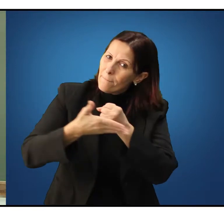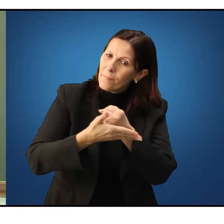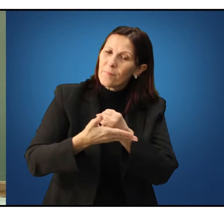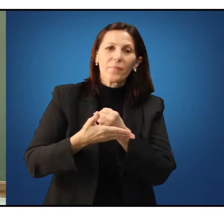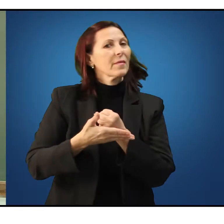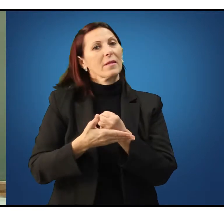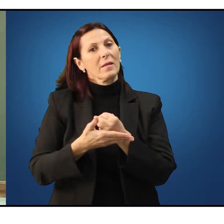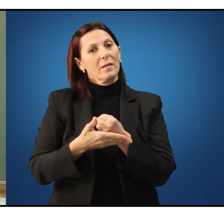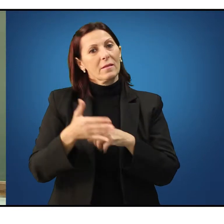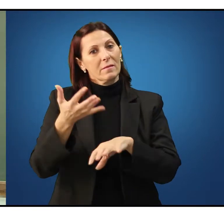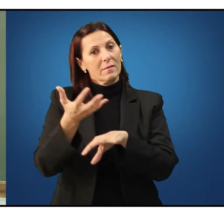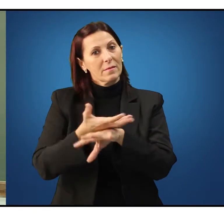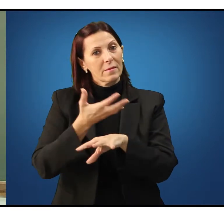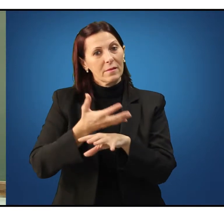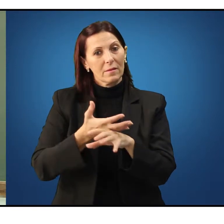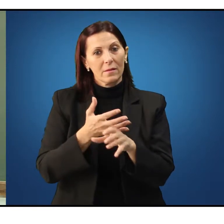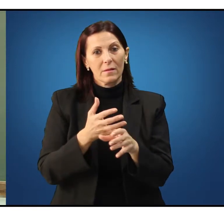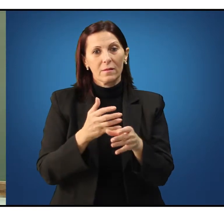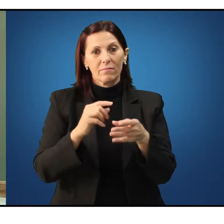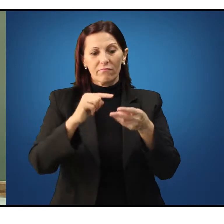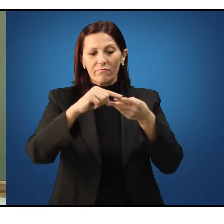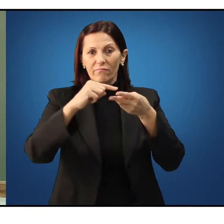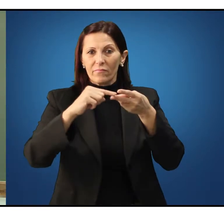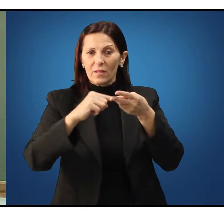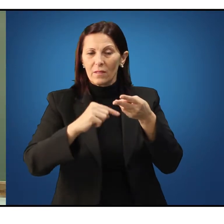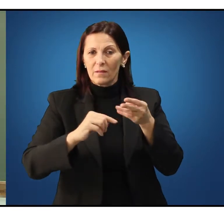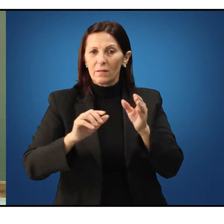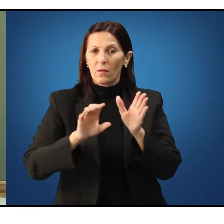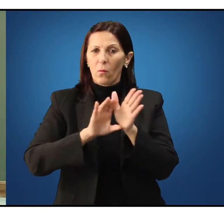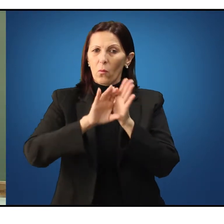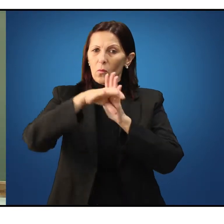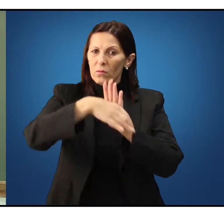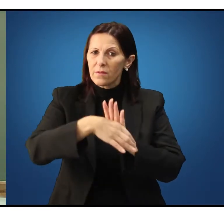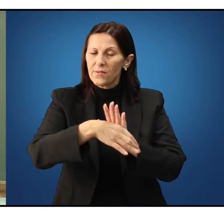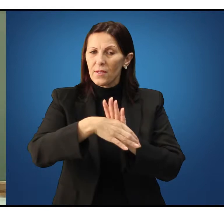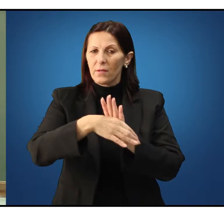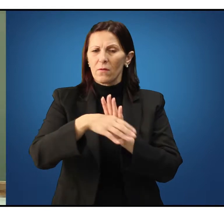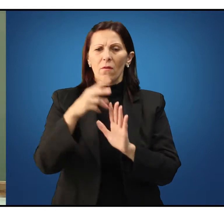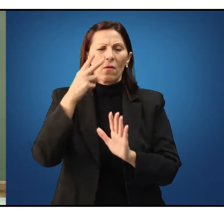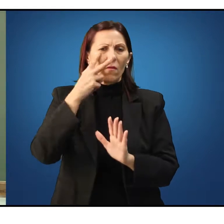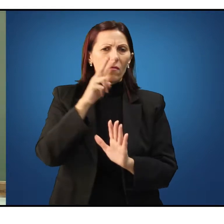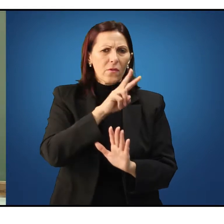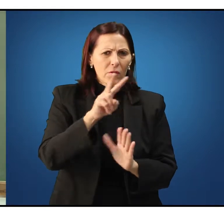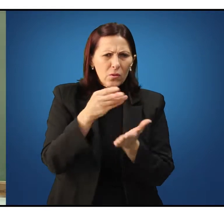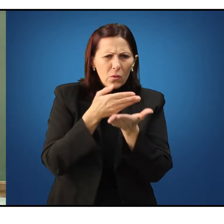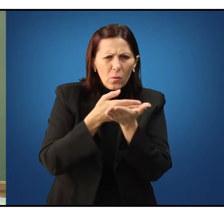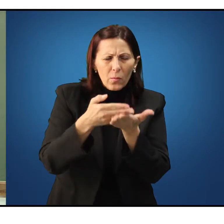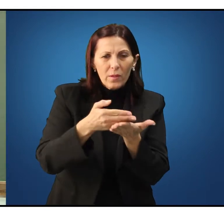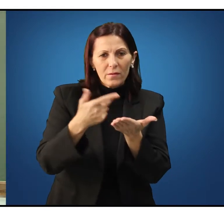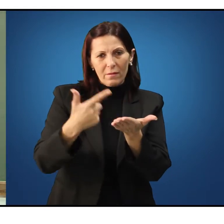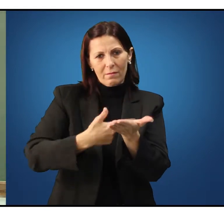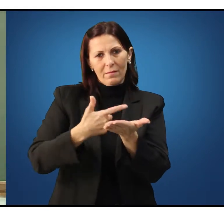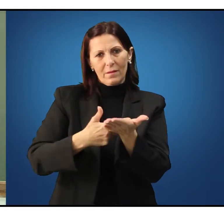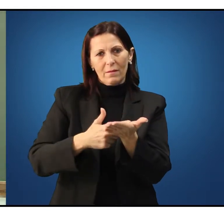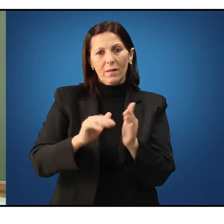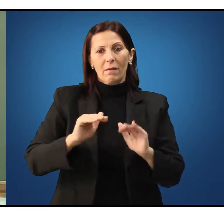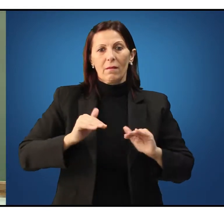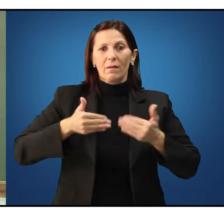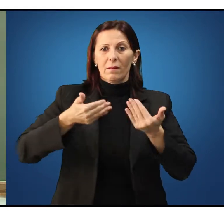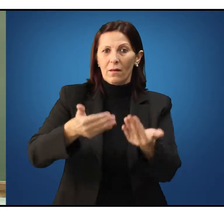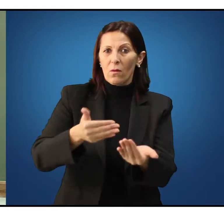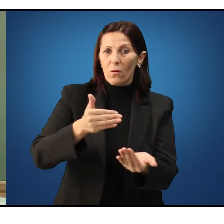nas partes que tratam desta questão de conceituação. Vejam que o início do livro vai conceituar